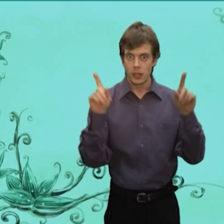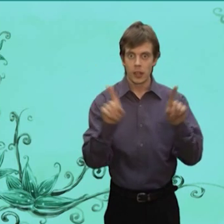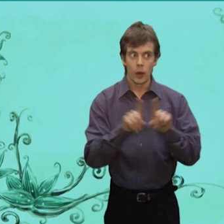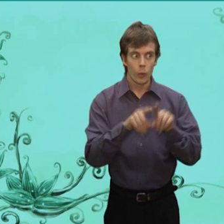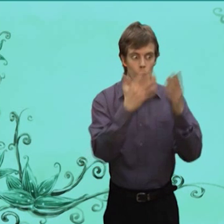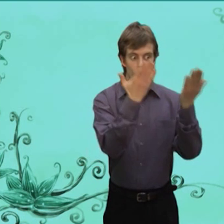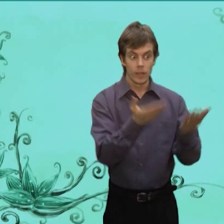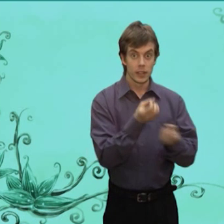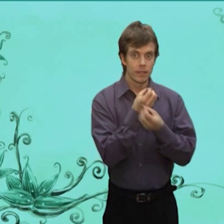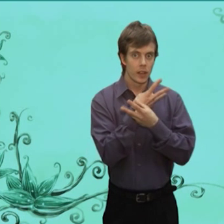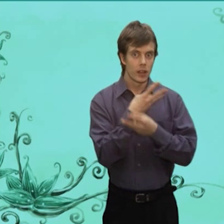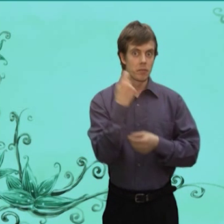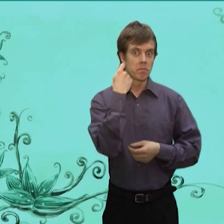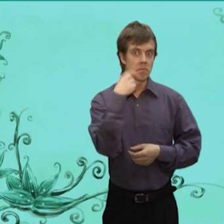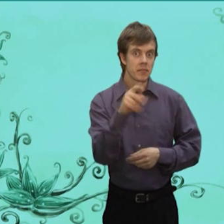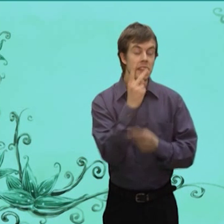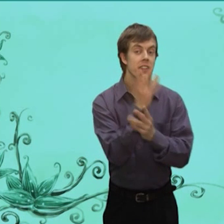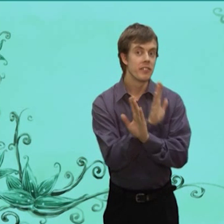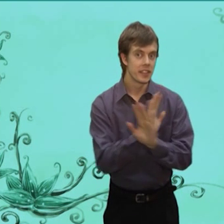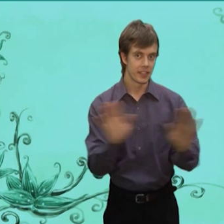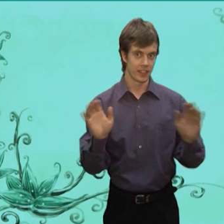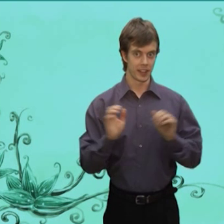лесу Такого зверя Не видывала